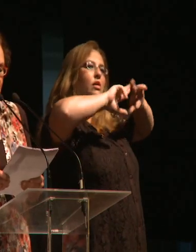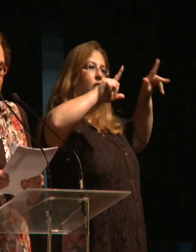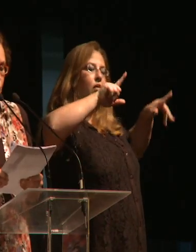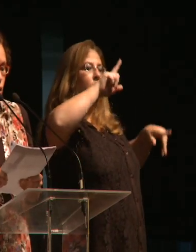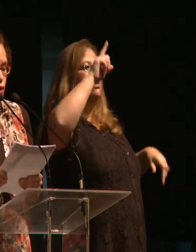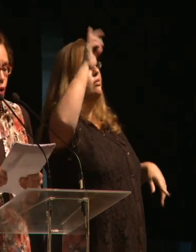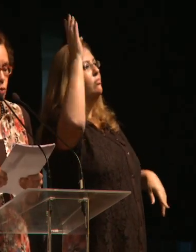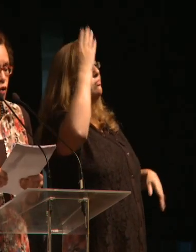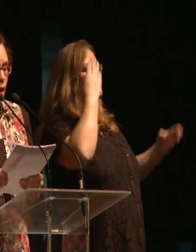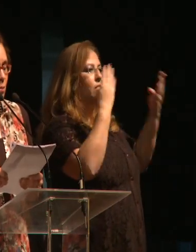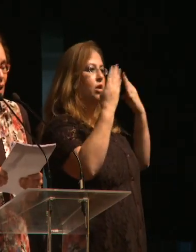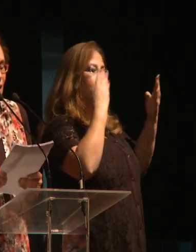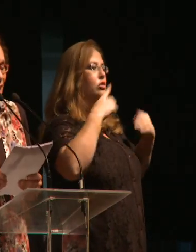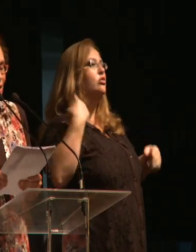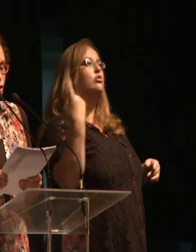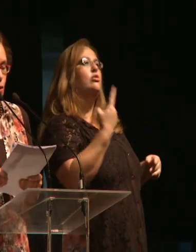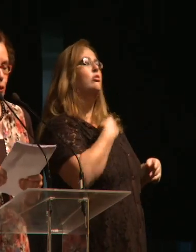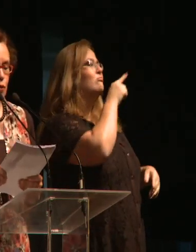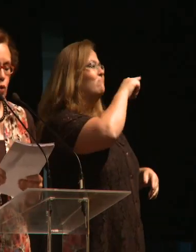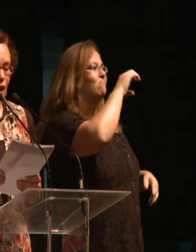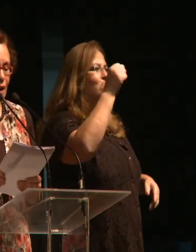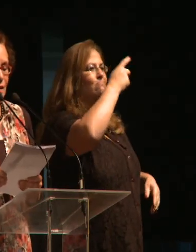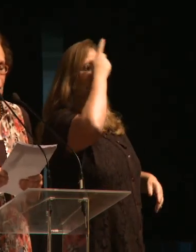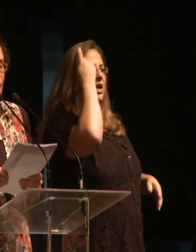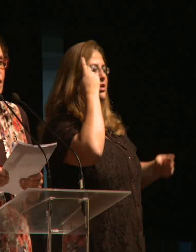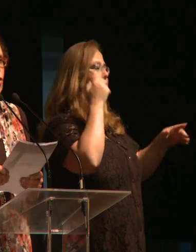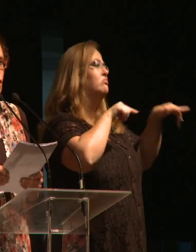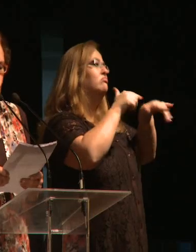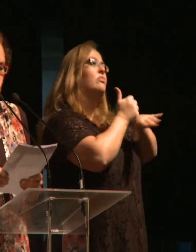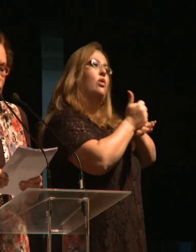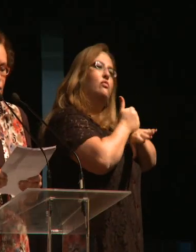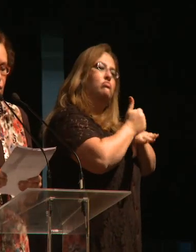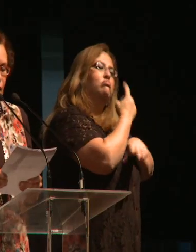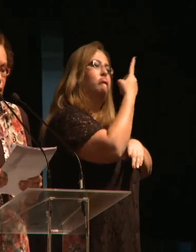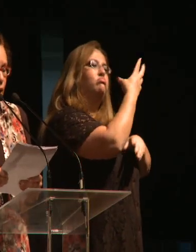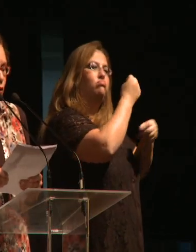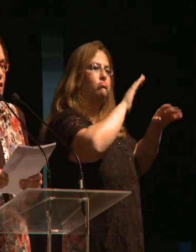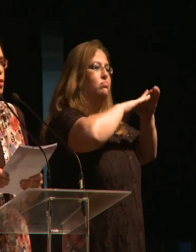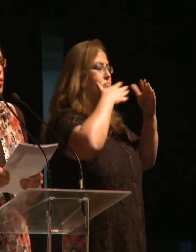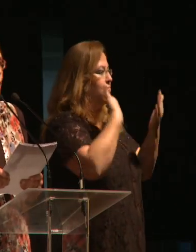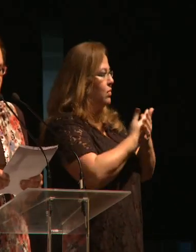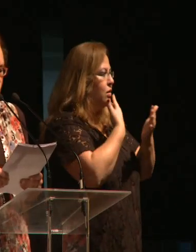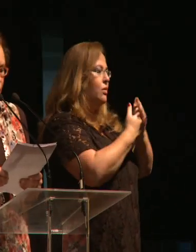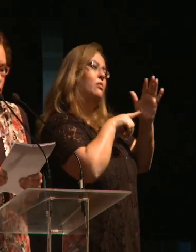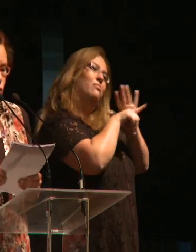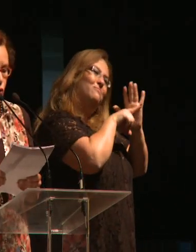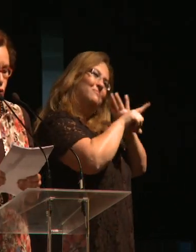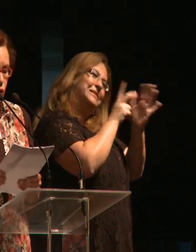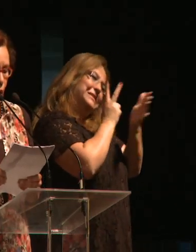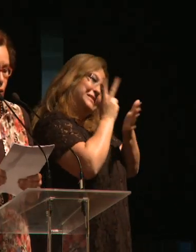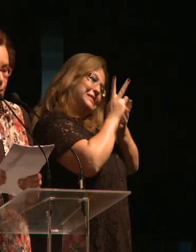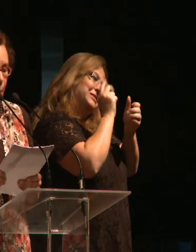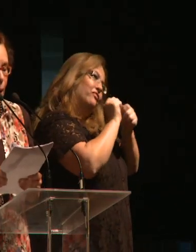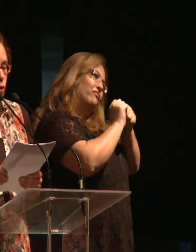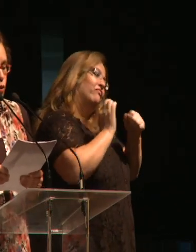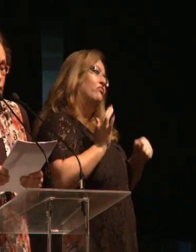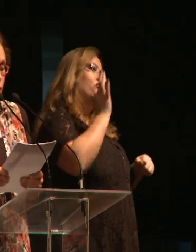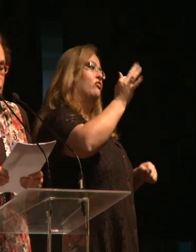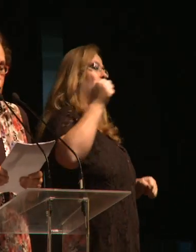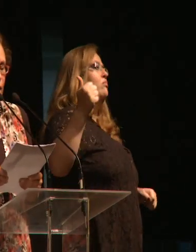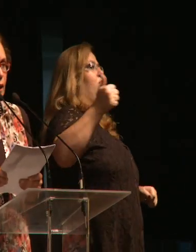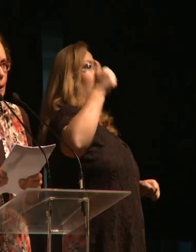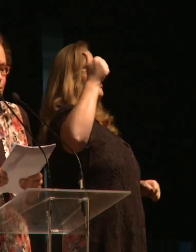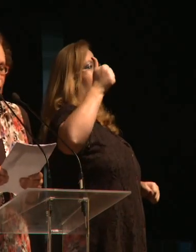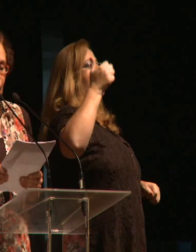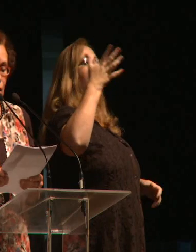neste Anhembi. Somos milhares de profissionais e milhares de estudantes que fazemos parte desta construção. Os